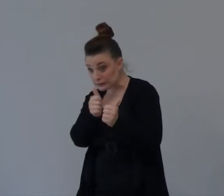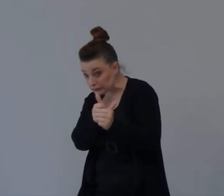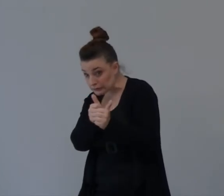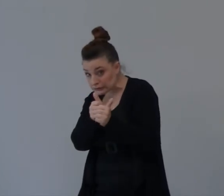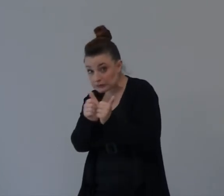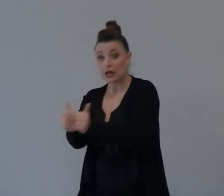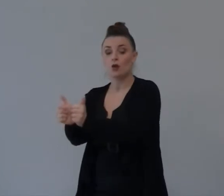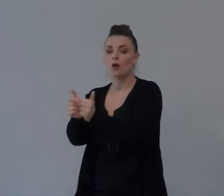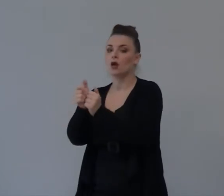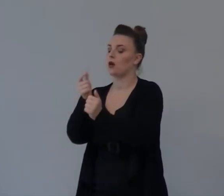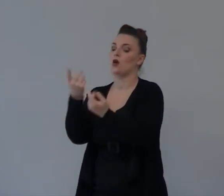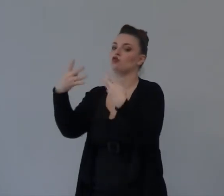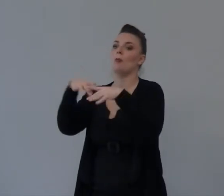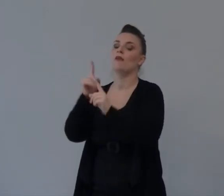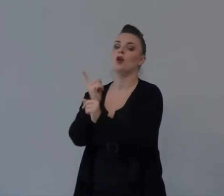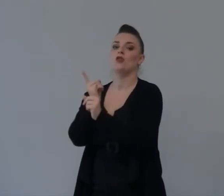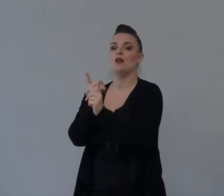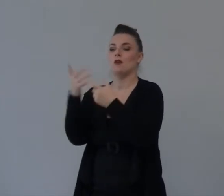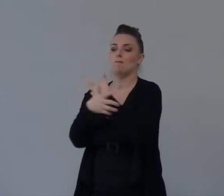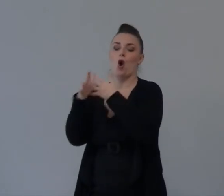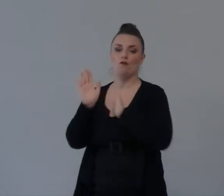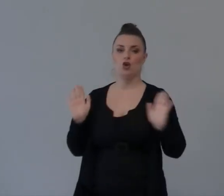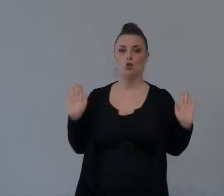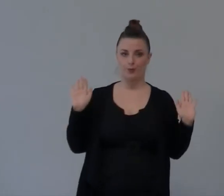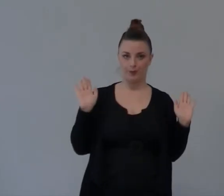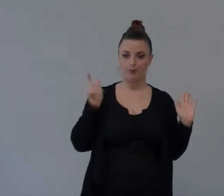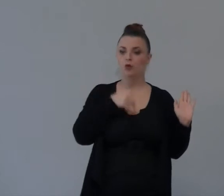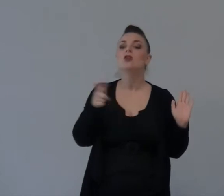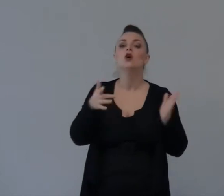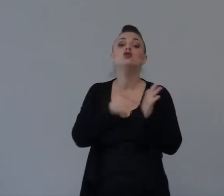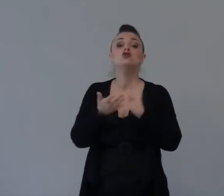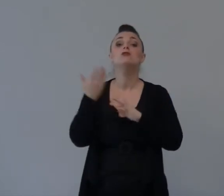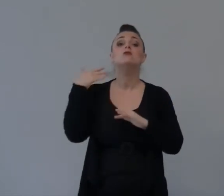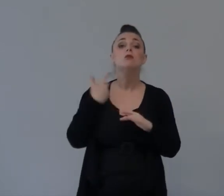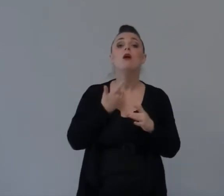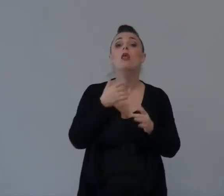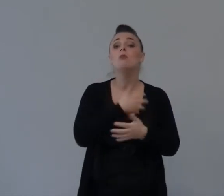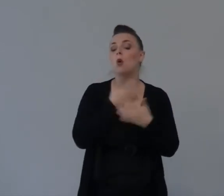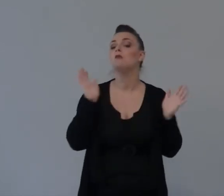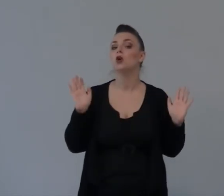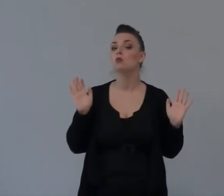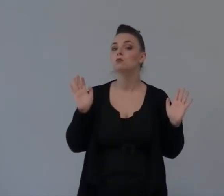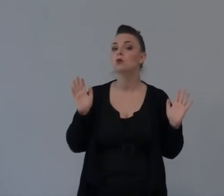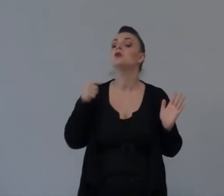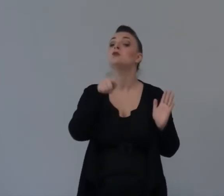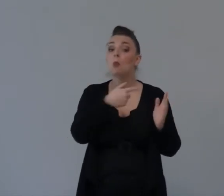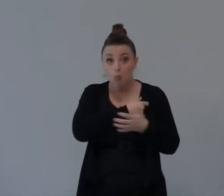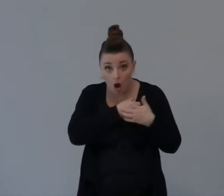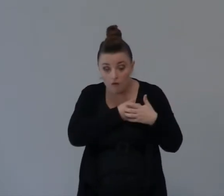essere Perché Gesù Era povero Da Le povertà Per cui Se sei povero Gesù Ti può E